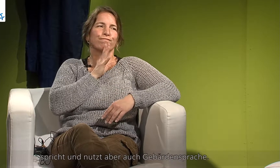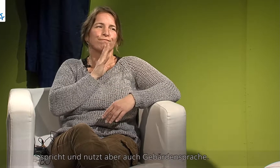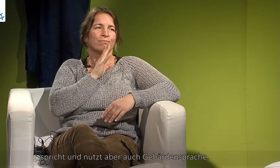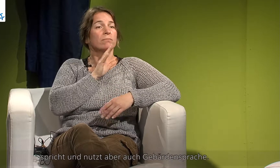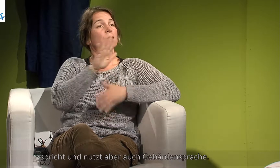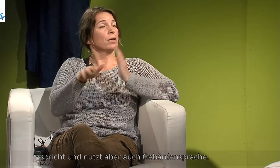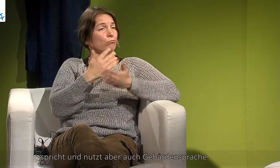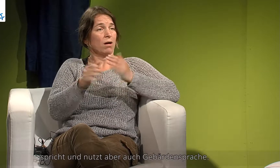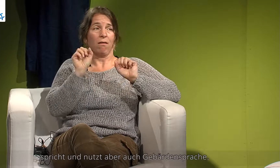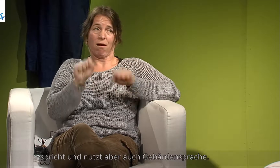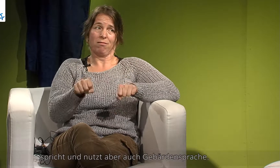und nutzt aber auch Gebärdensprache.